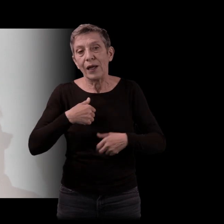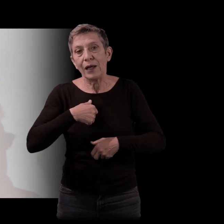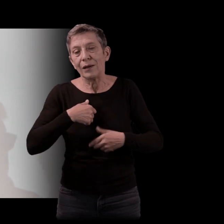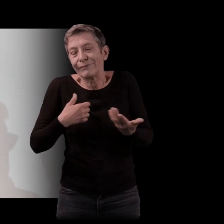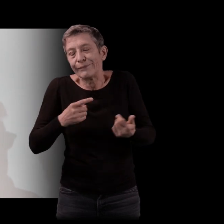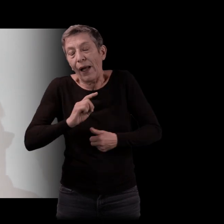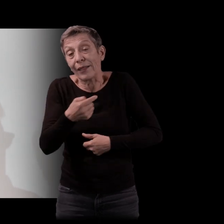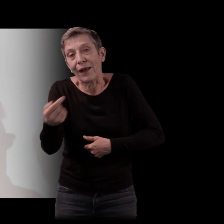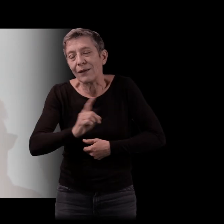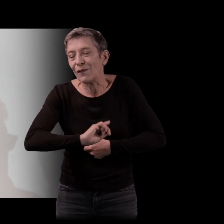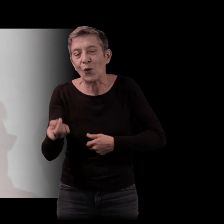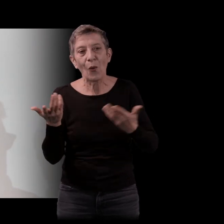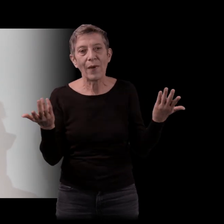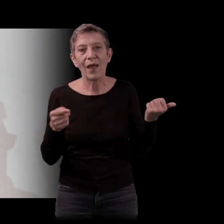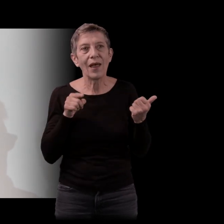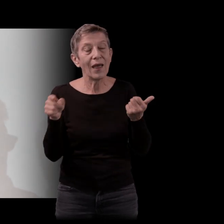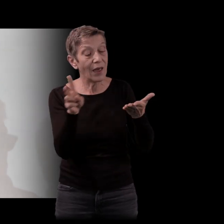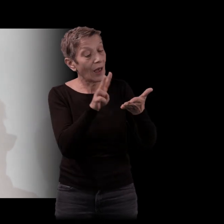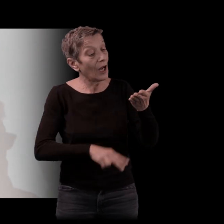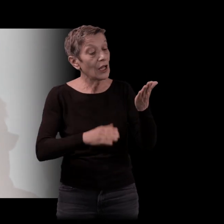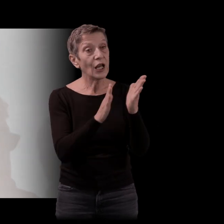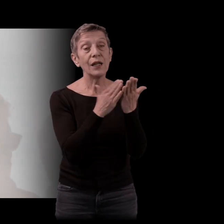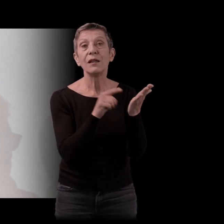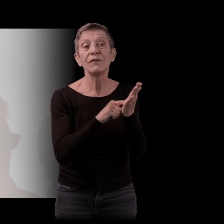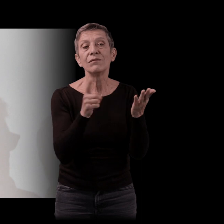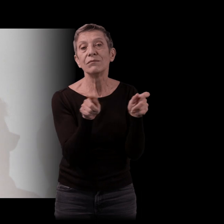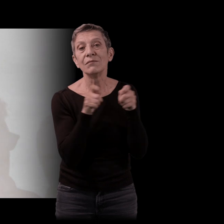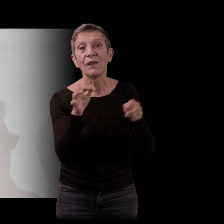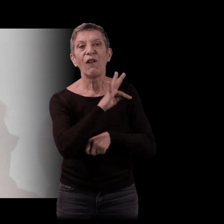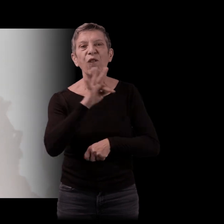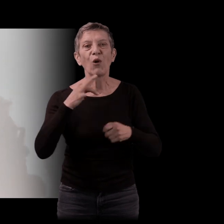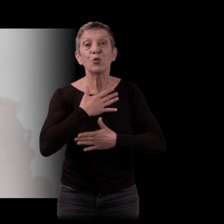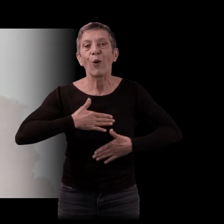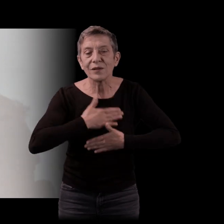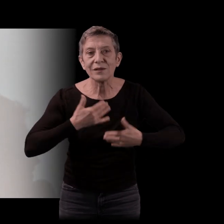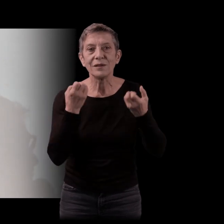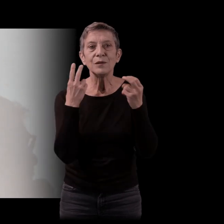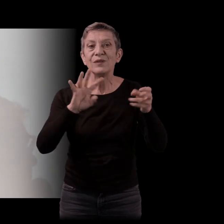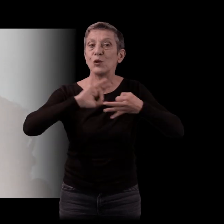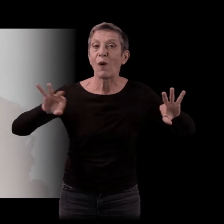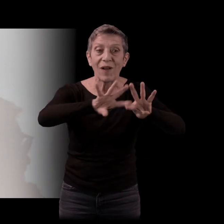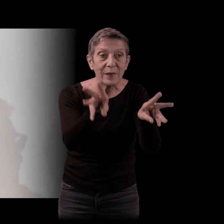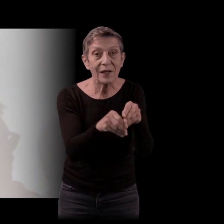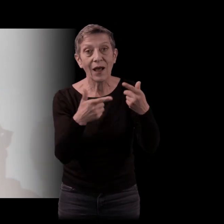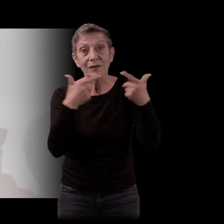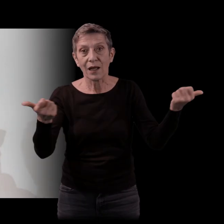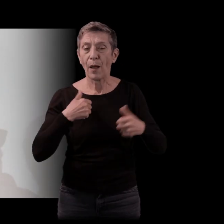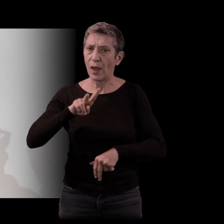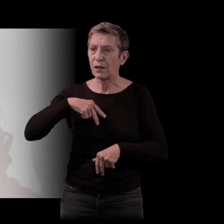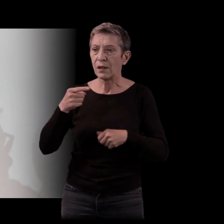mais voilà, elle lisait les livres qu'il y dans France Loisir, des sagas familiales, des choses comme ça. Et mon père, lui... Mais qui représente tout